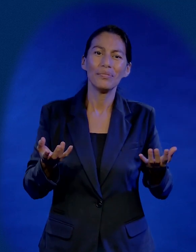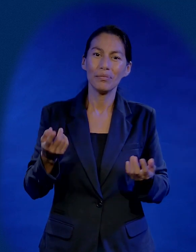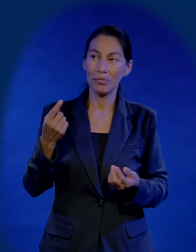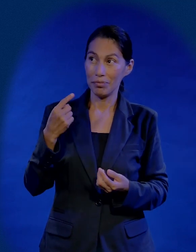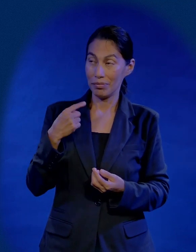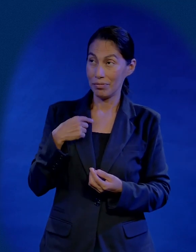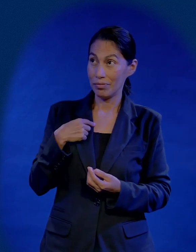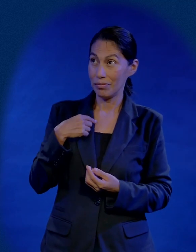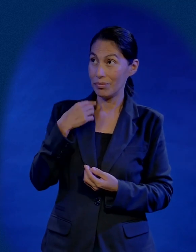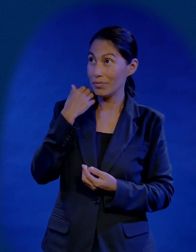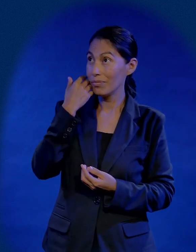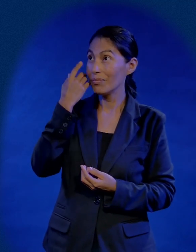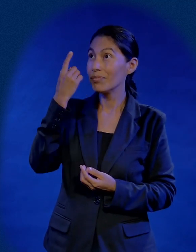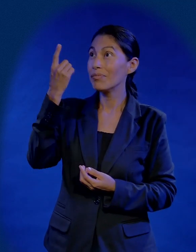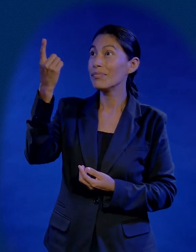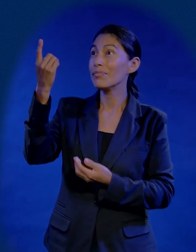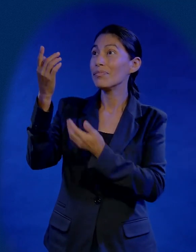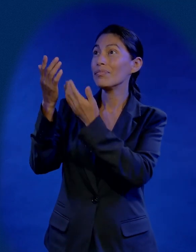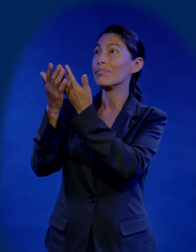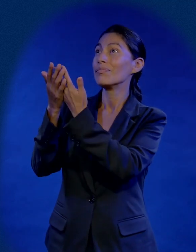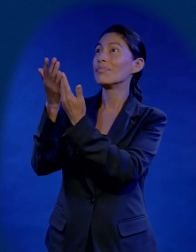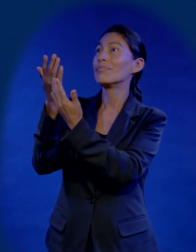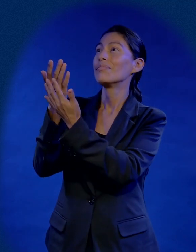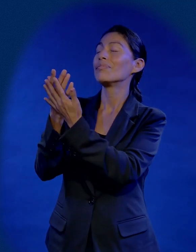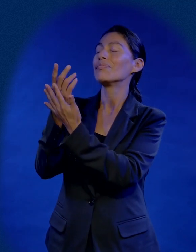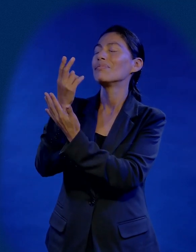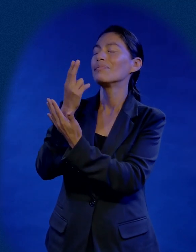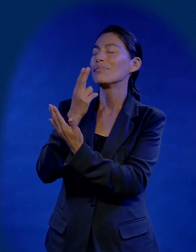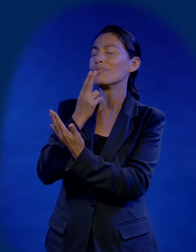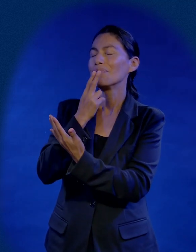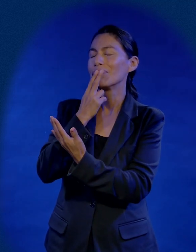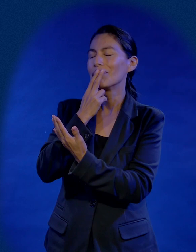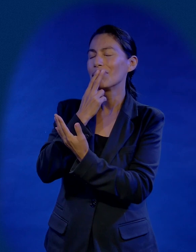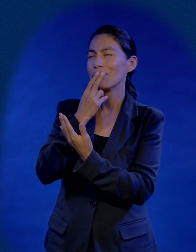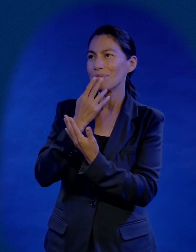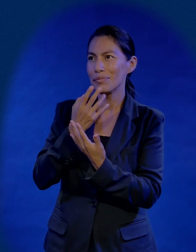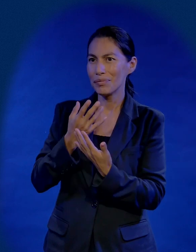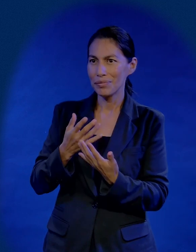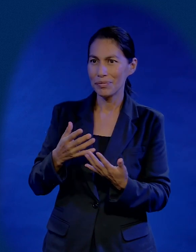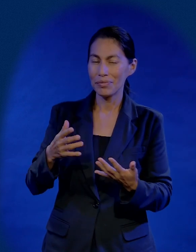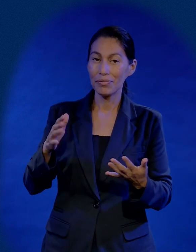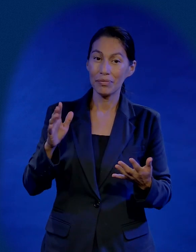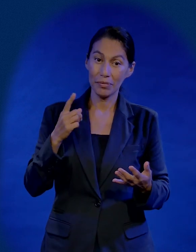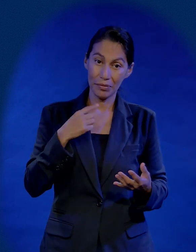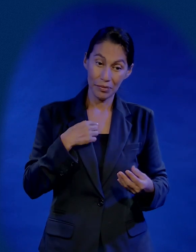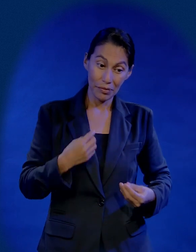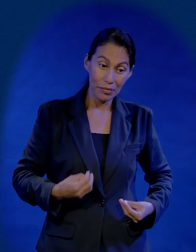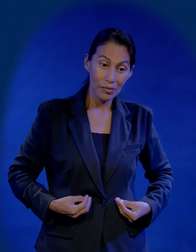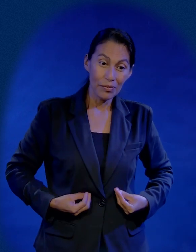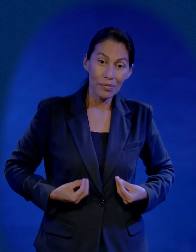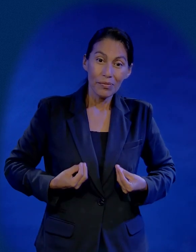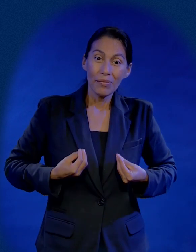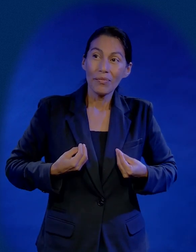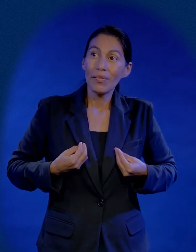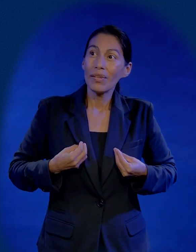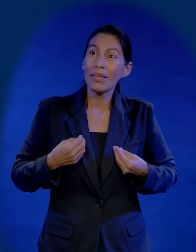quiero ser instrumento en las manos del Señor quiero